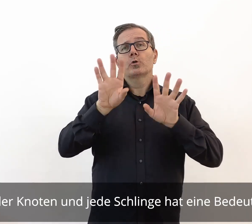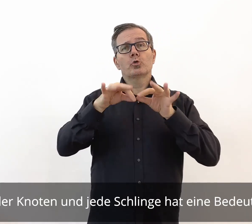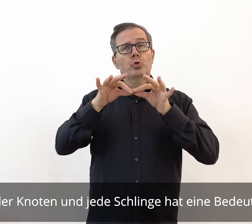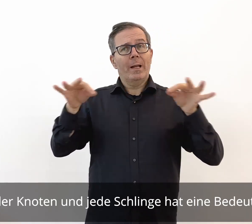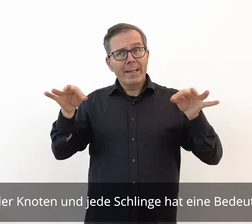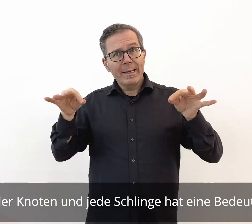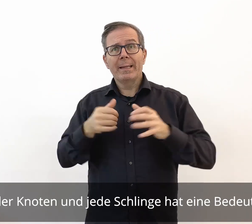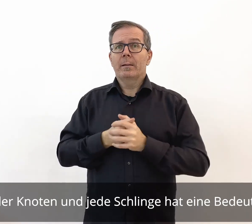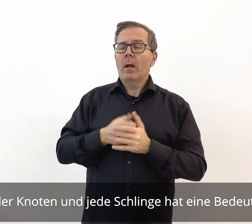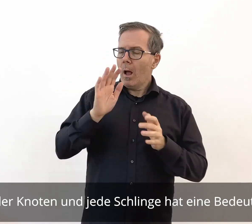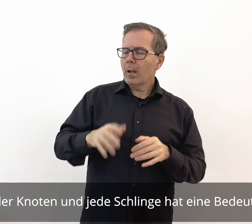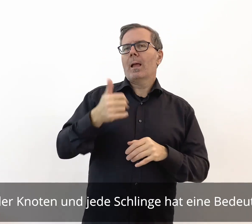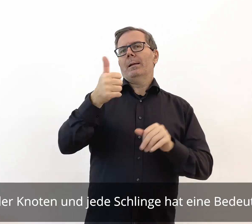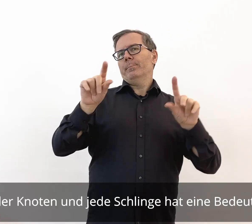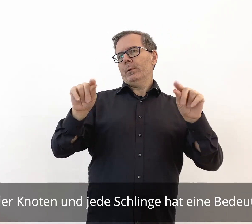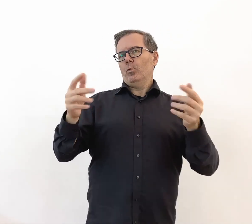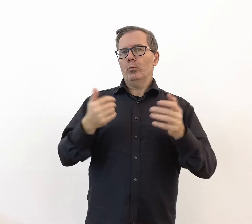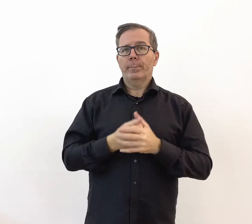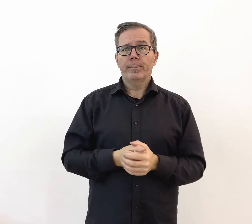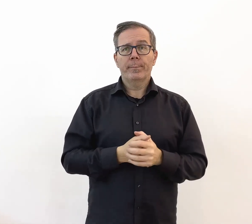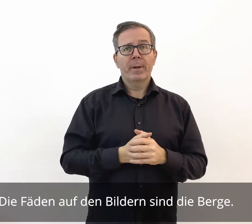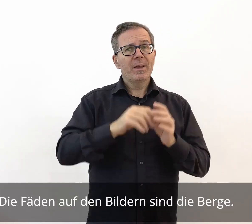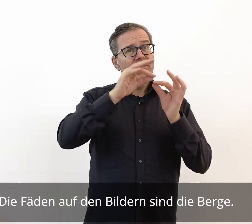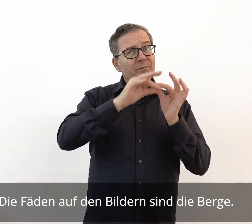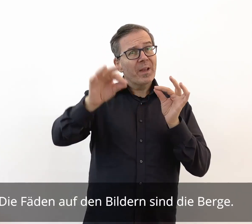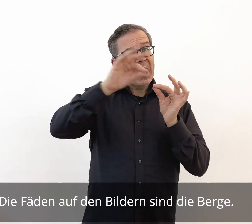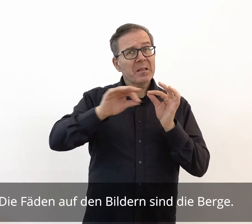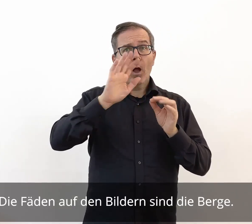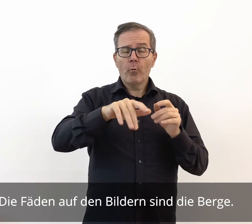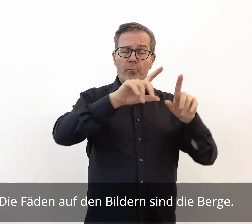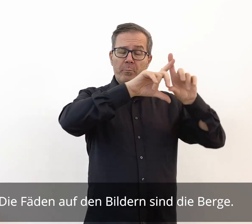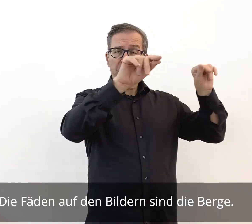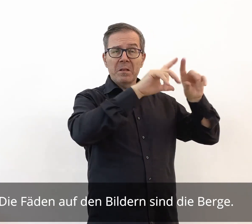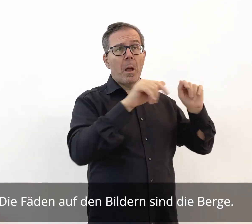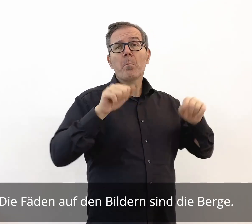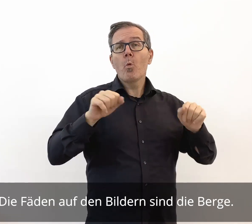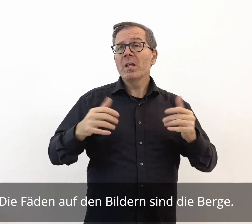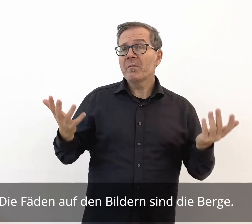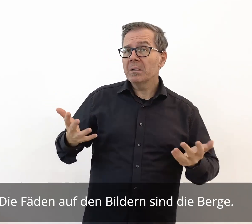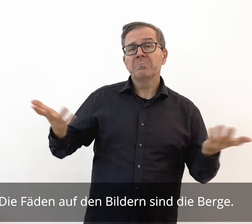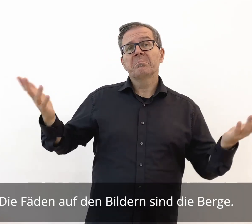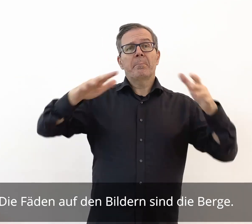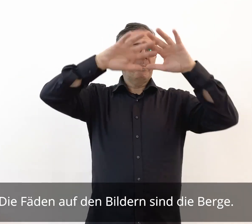jede Schlinge hat eine Bedeutung. Die Fäden auf den Bildern sind die Berge.